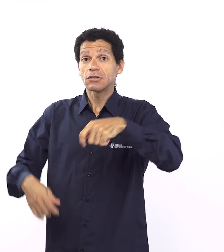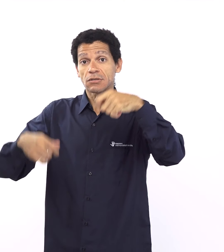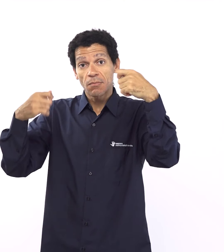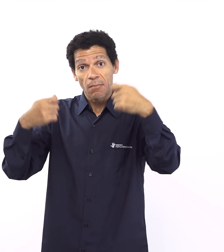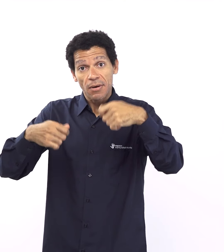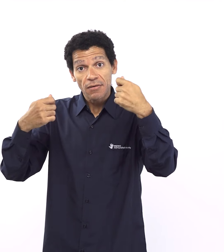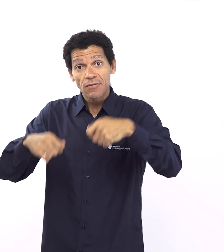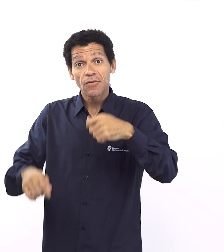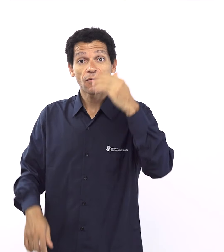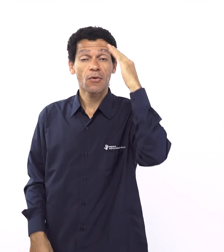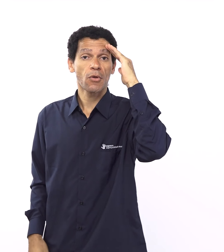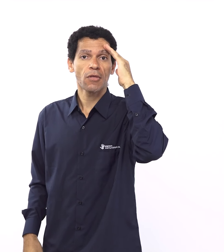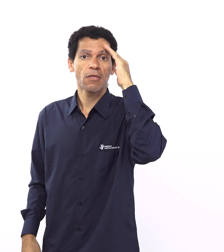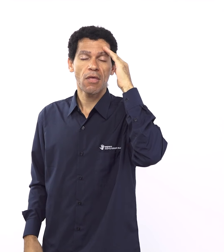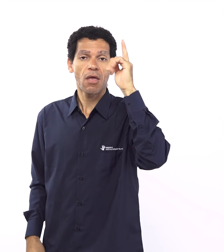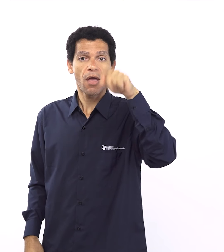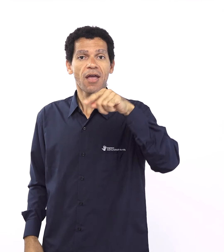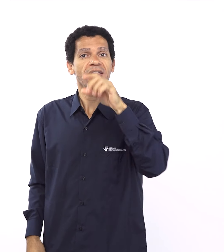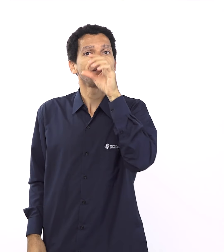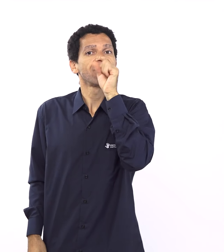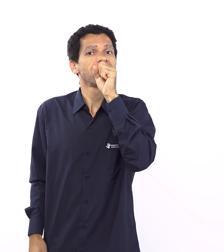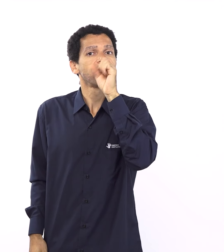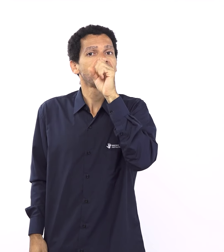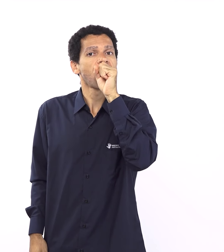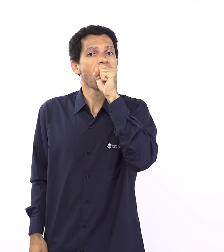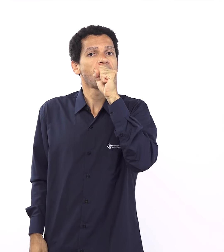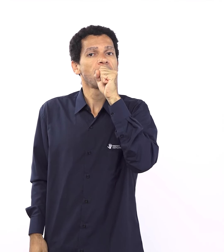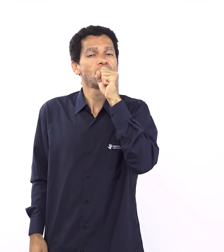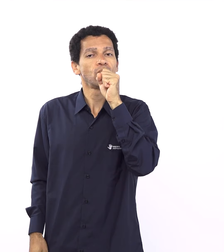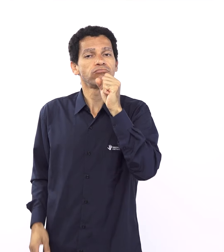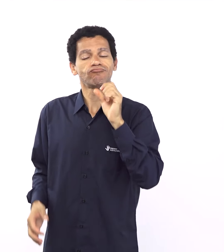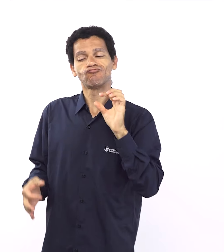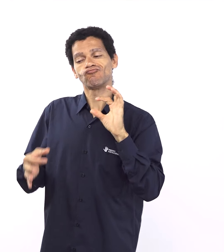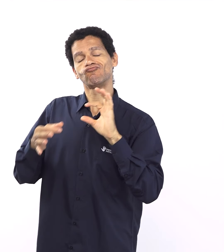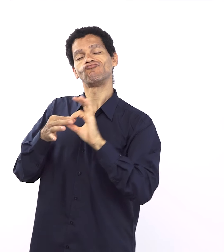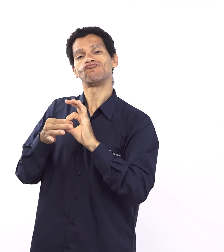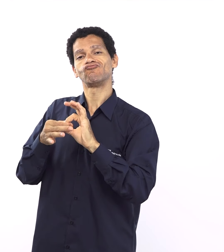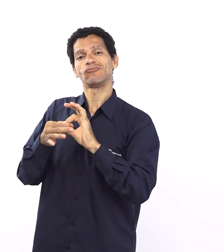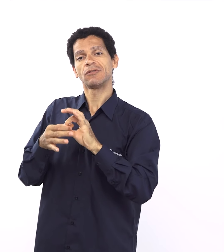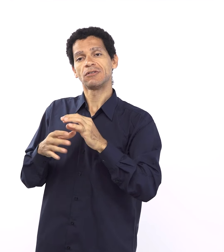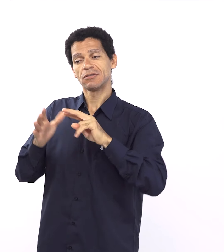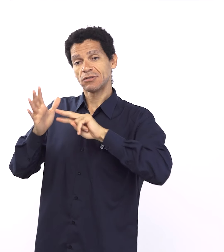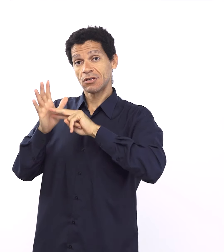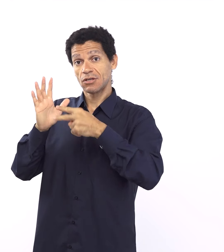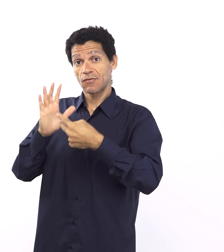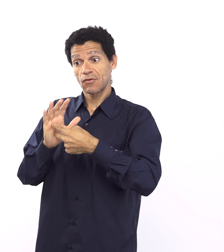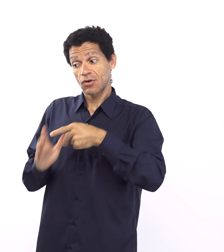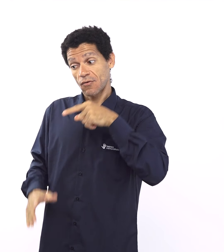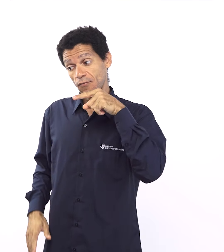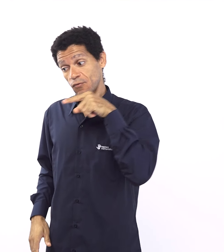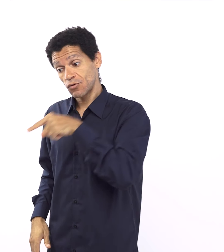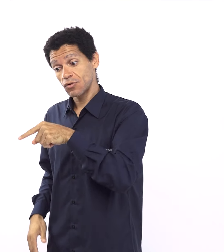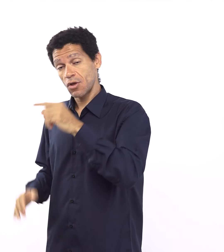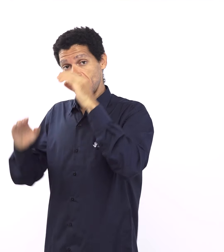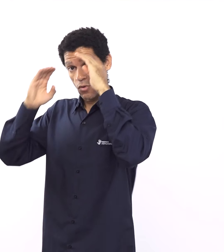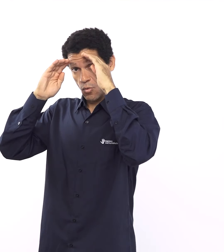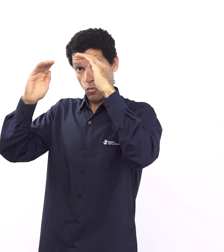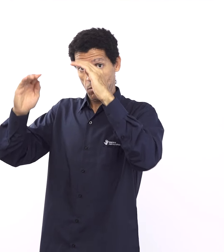descanso e o descanso tem um elemento espiritual de memória da criação e também passa a ter um elemento de memória da libertação ou seja